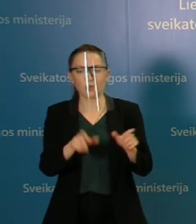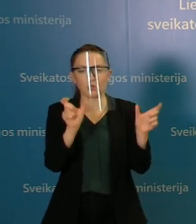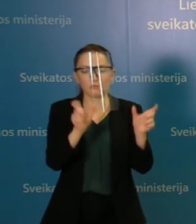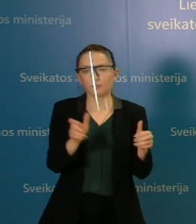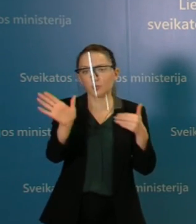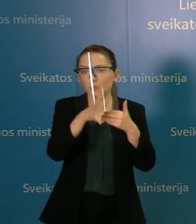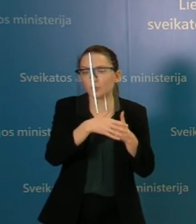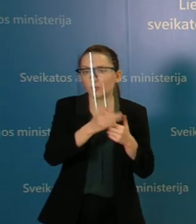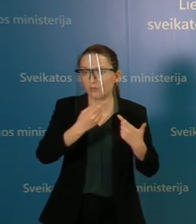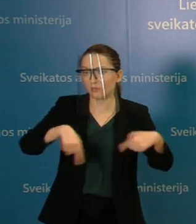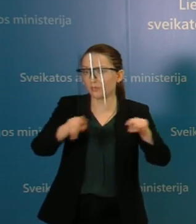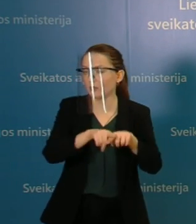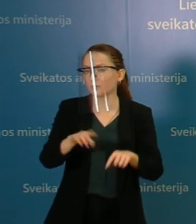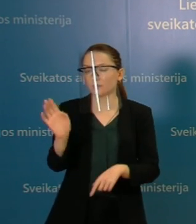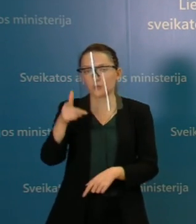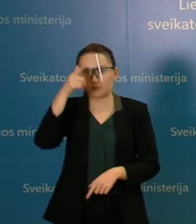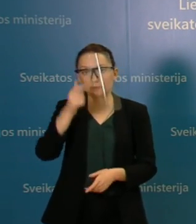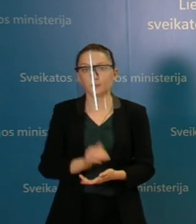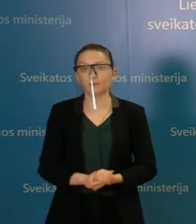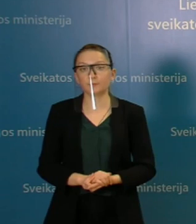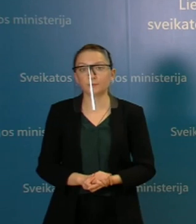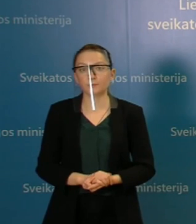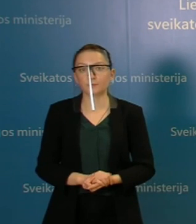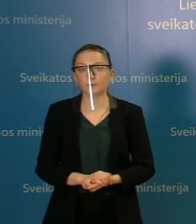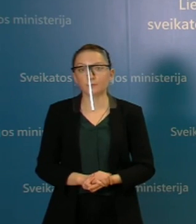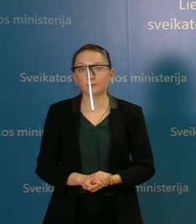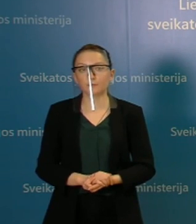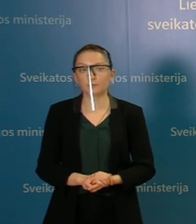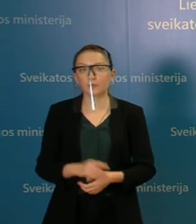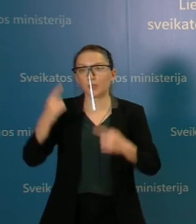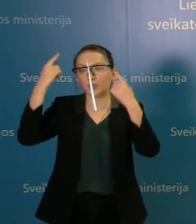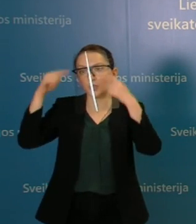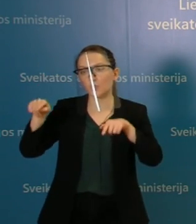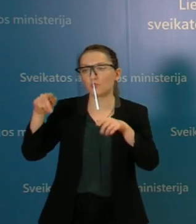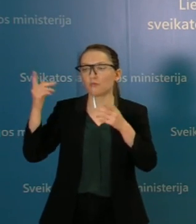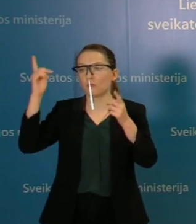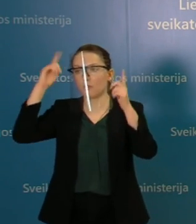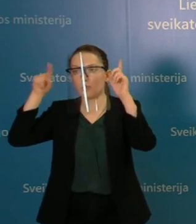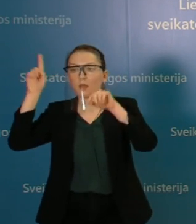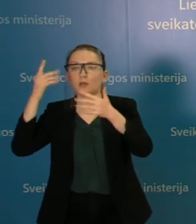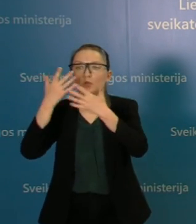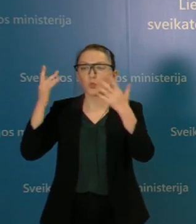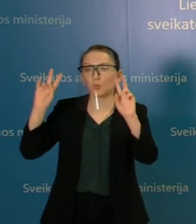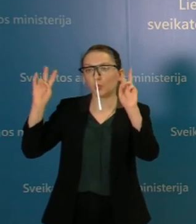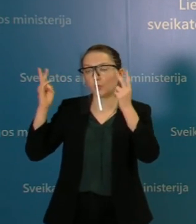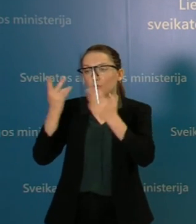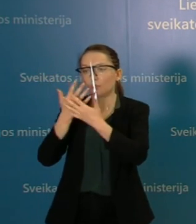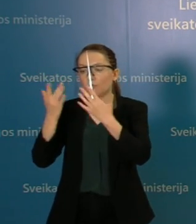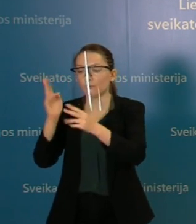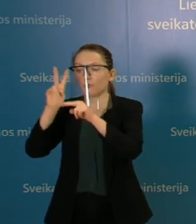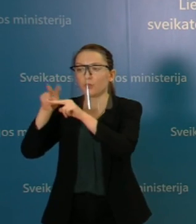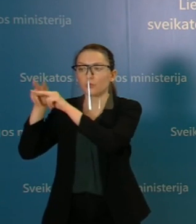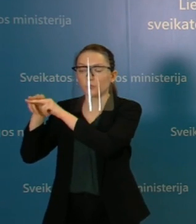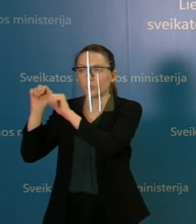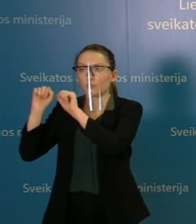uždarynėti visą sektorių vien dėl to, kad keletas matyti naktinio pasilinksminimo vietų